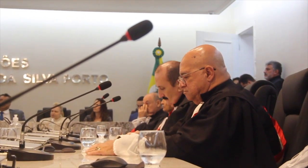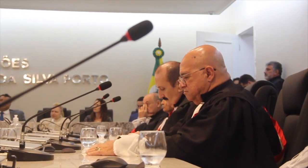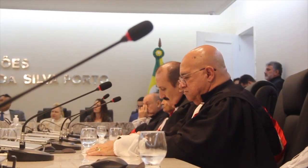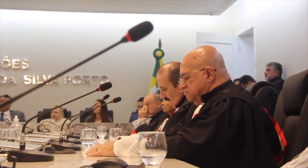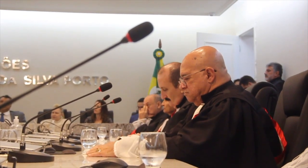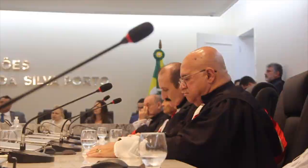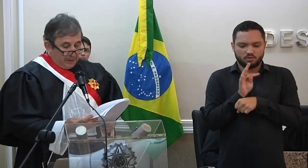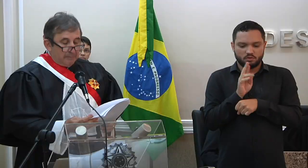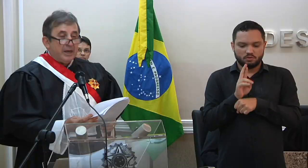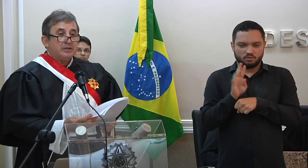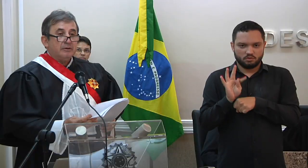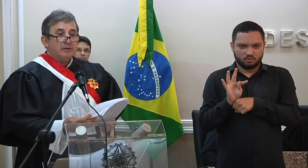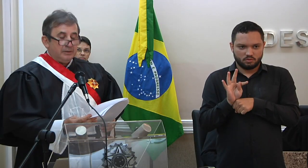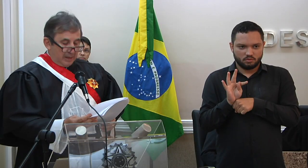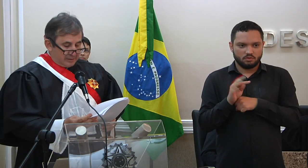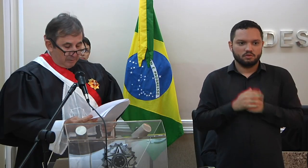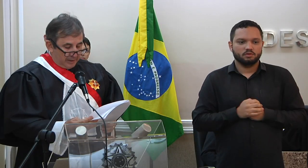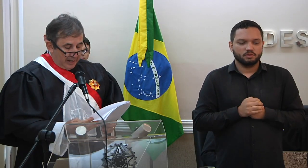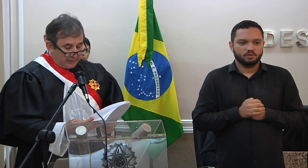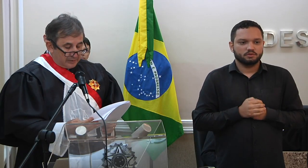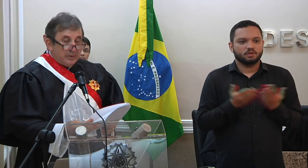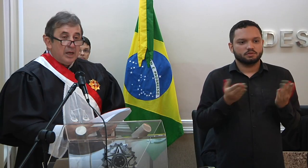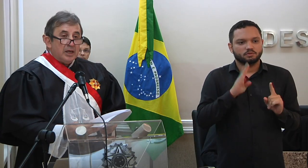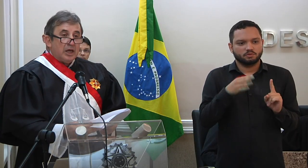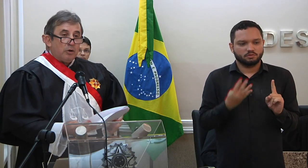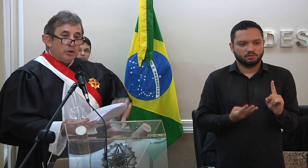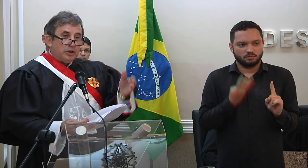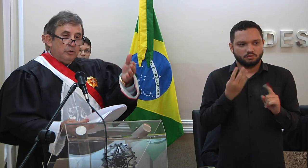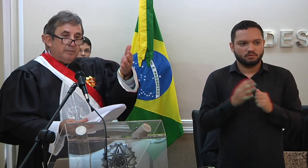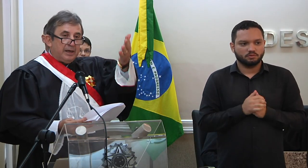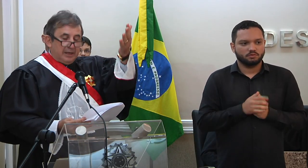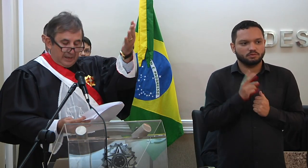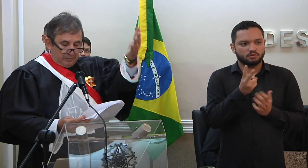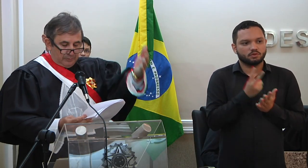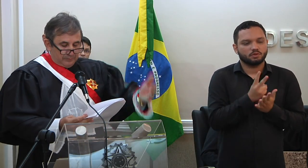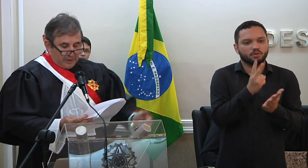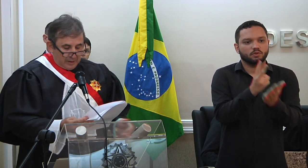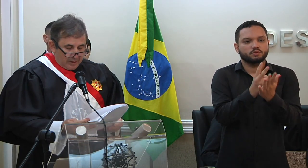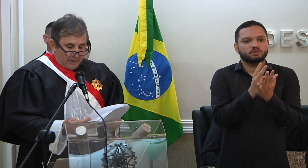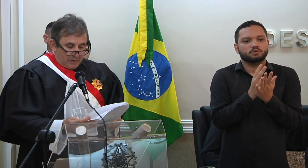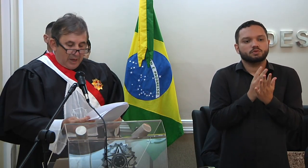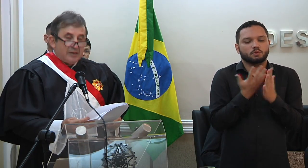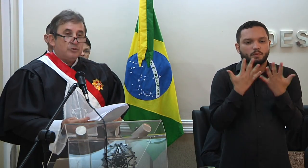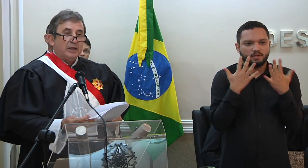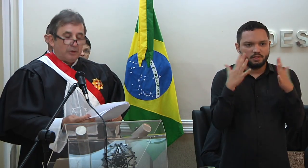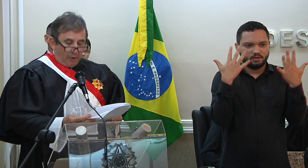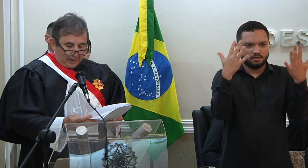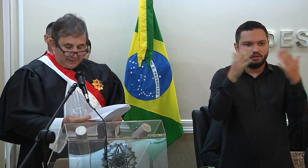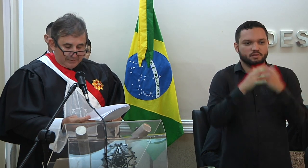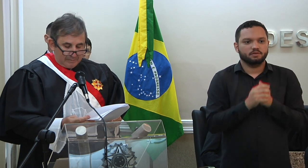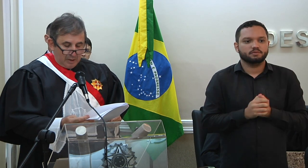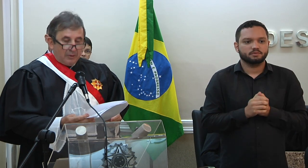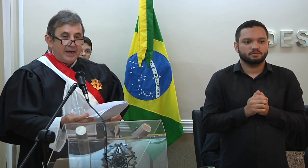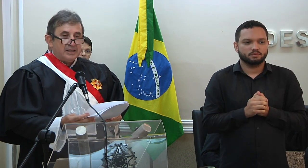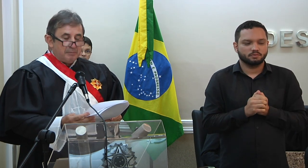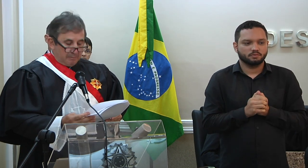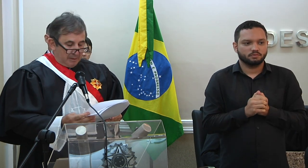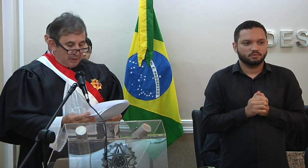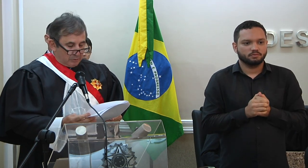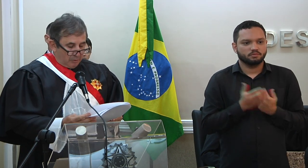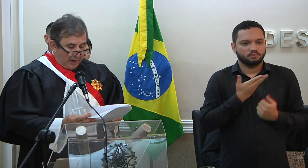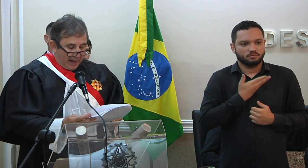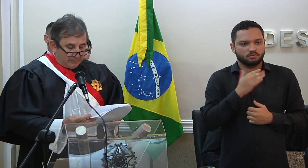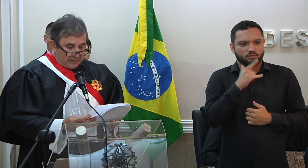tribunal e prestando-lhe essa homenagem. Que continue brilhando a sua toga. Meu